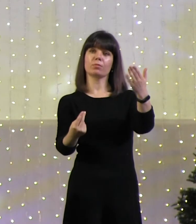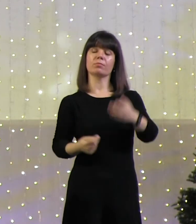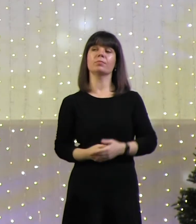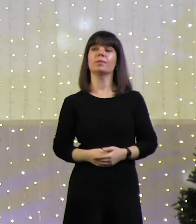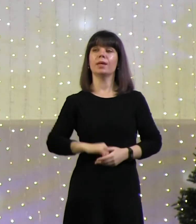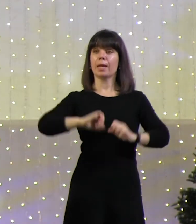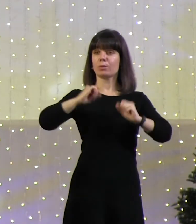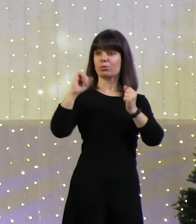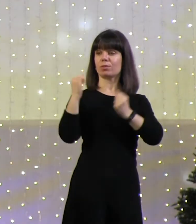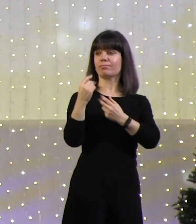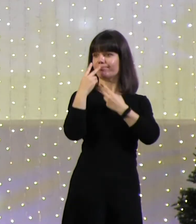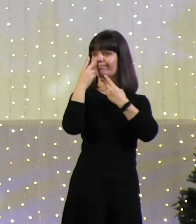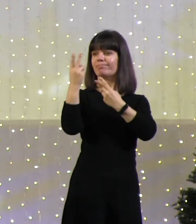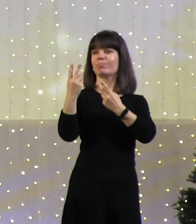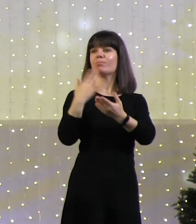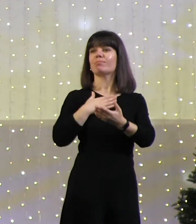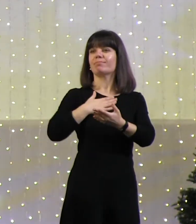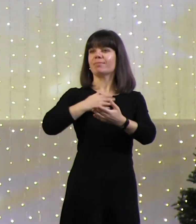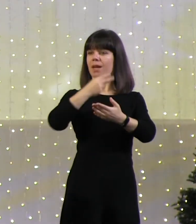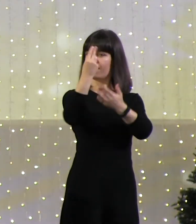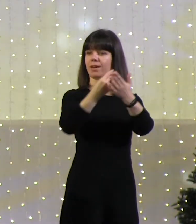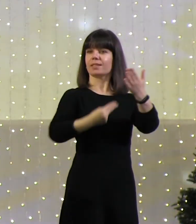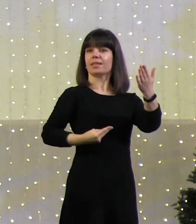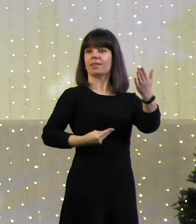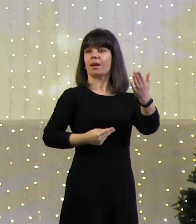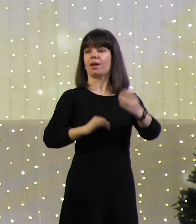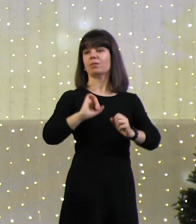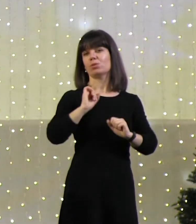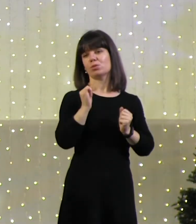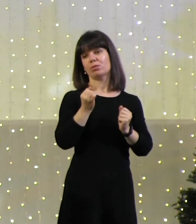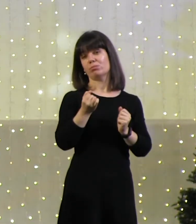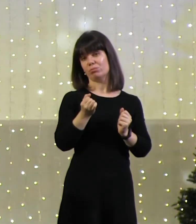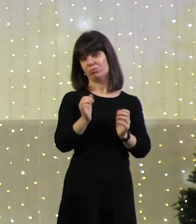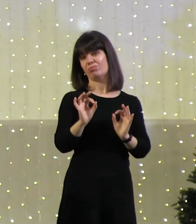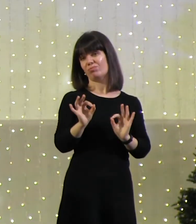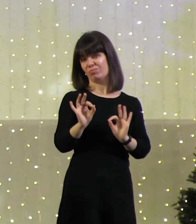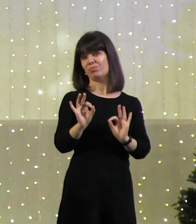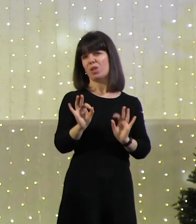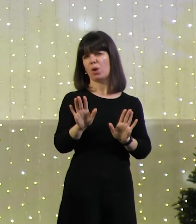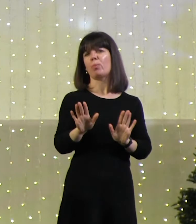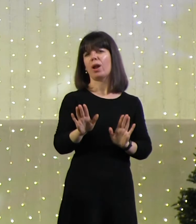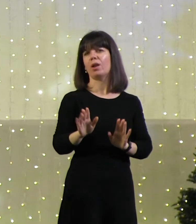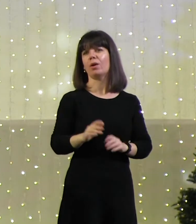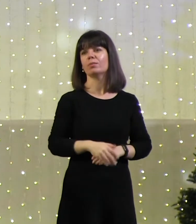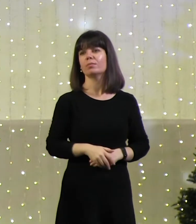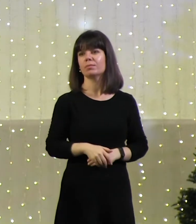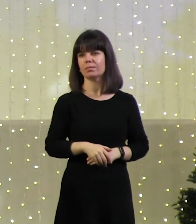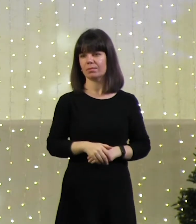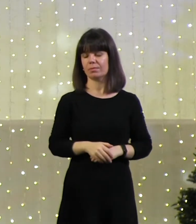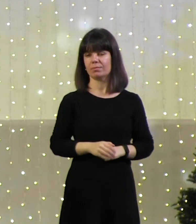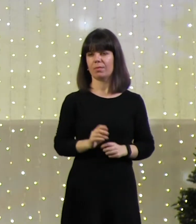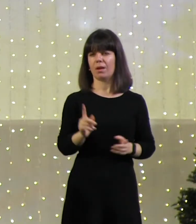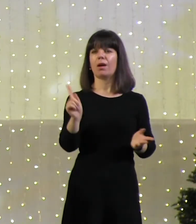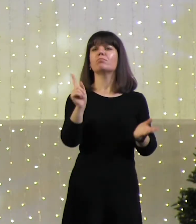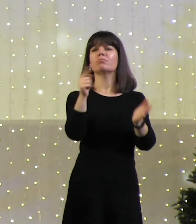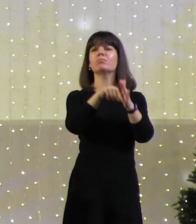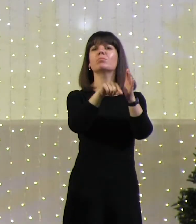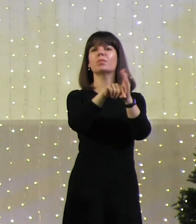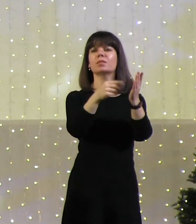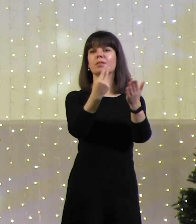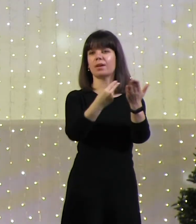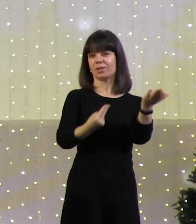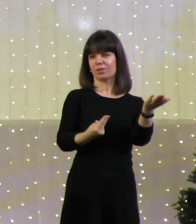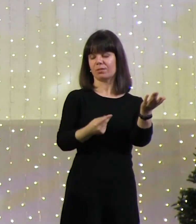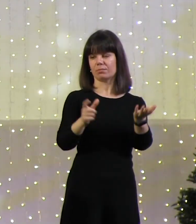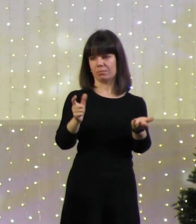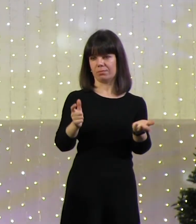они такие, неплохо. О чем? Как о чем? И